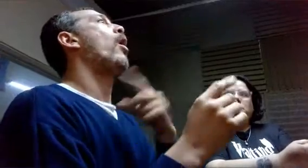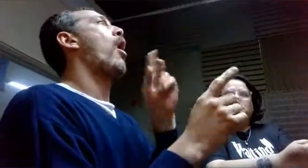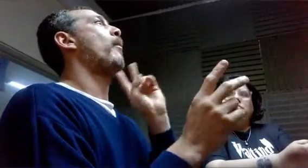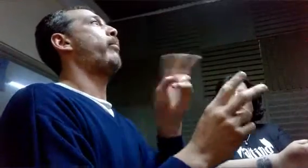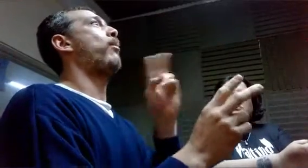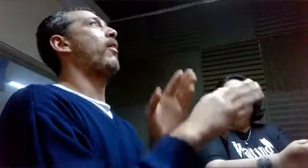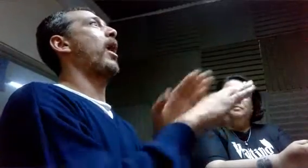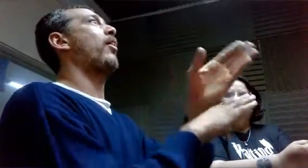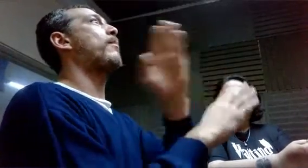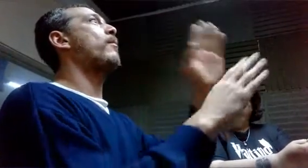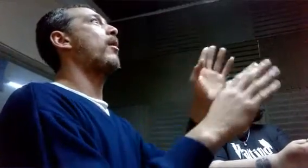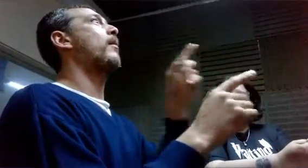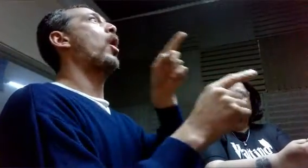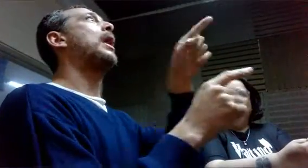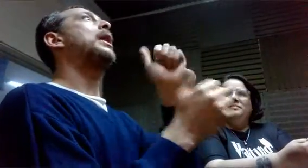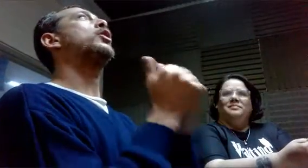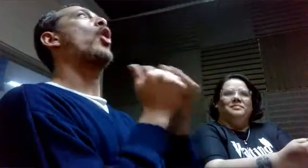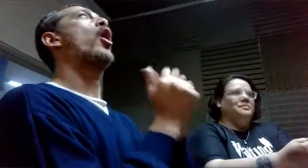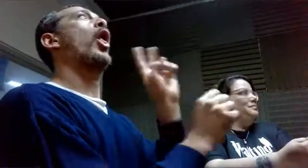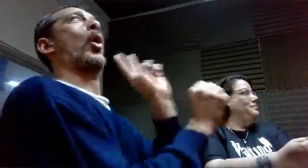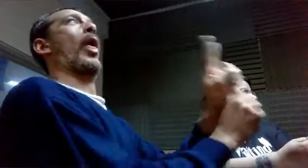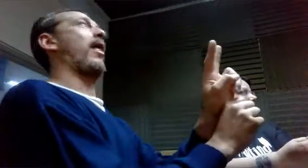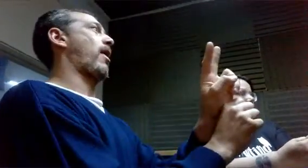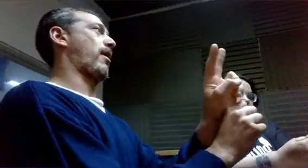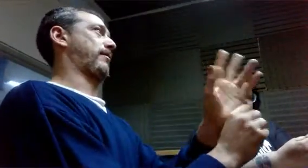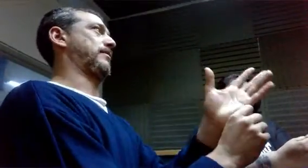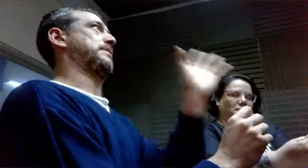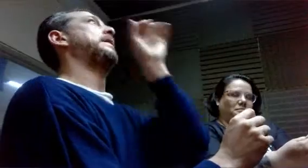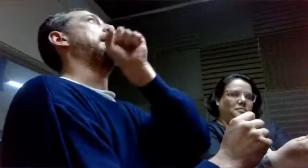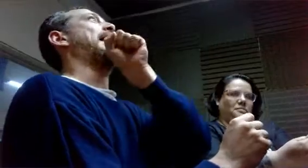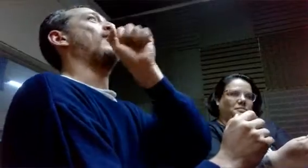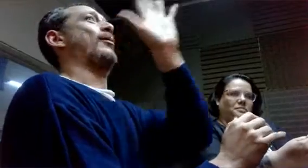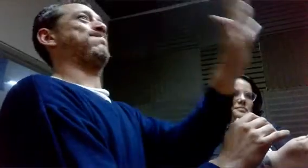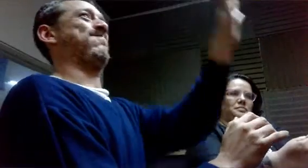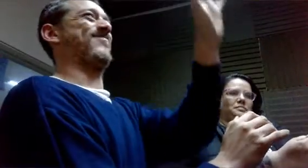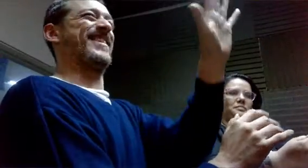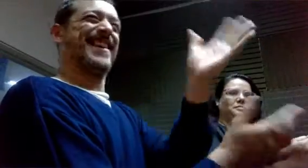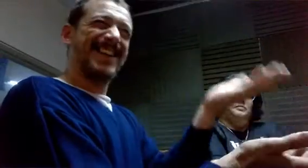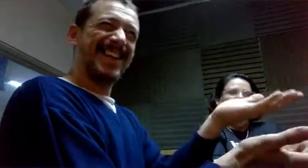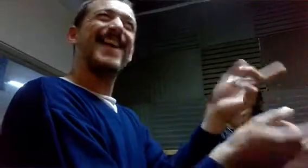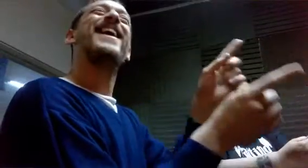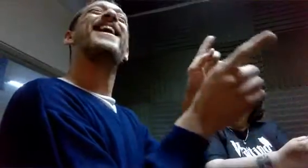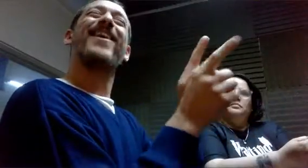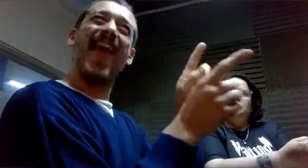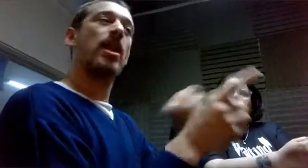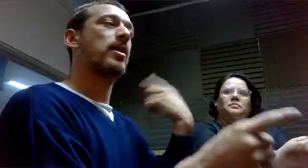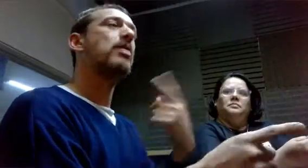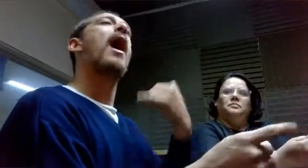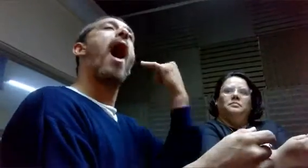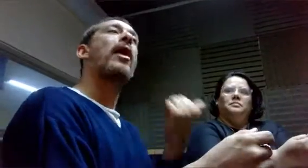ustedes cuidan, por ejemplo, que a veces no dejan entrar a algunos lugares porque es secreto o algo. Bueno, esa es mi biblioteca. Yo